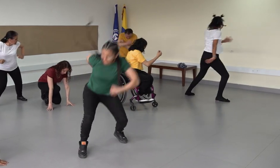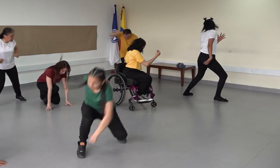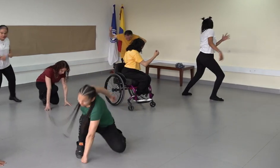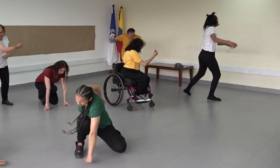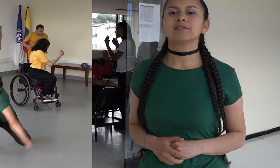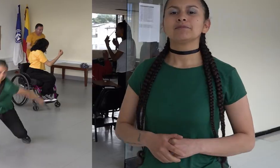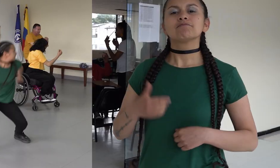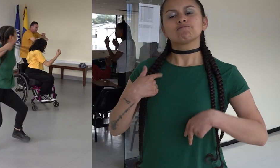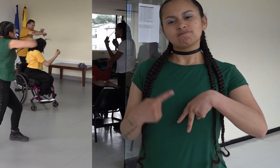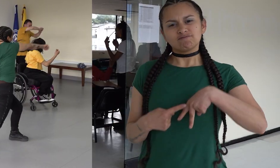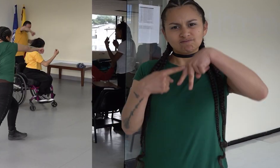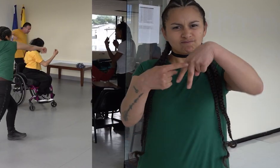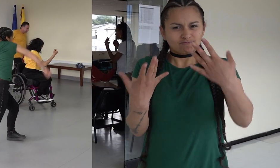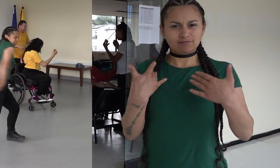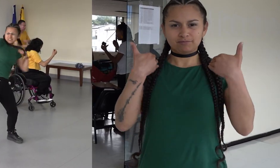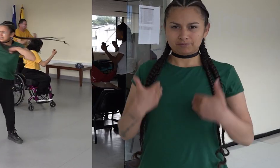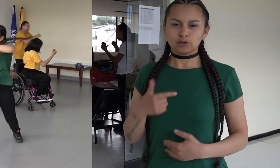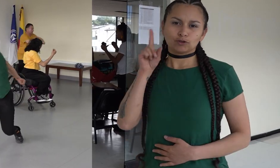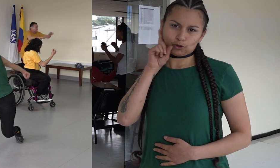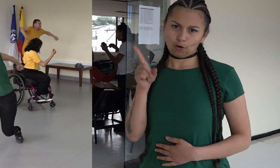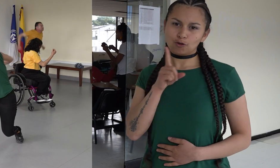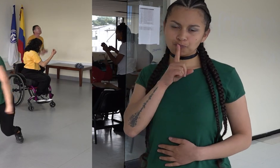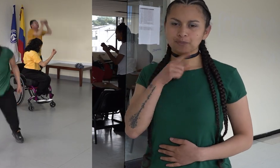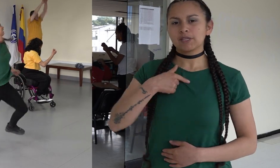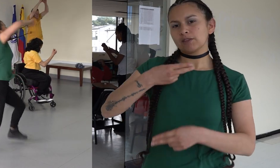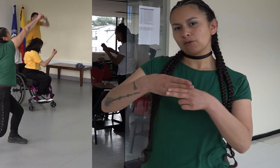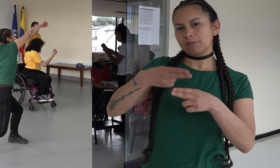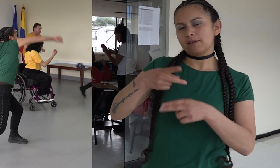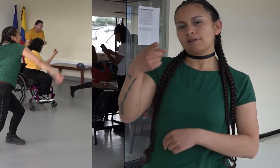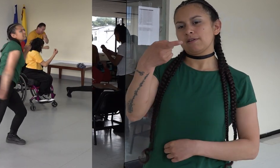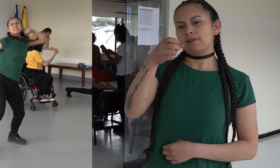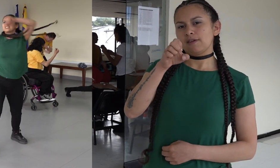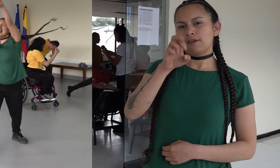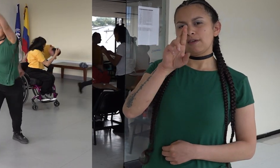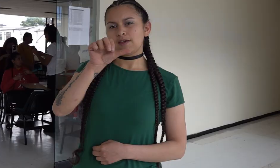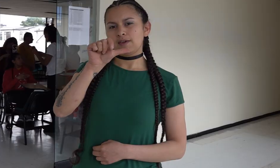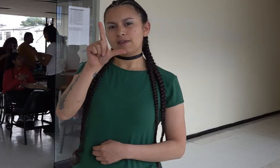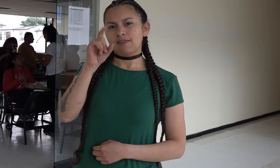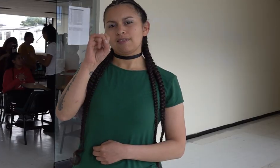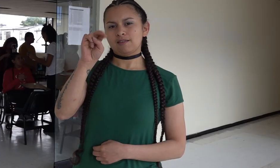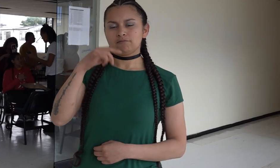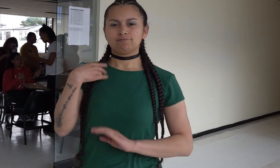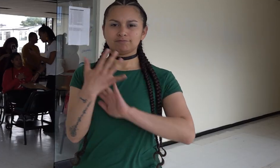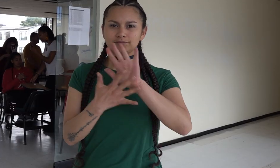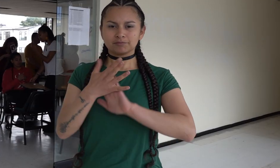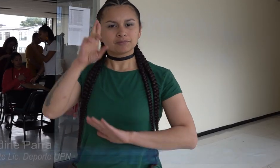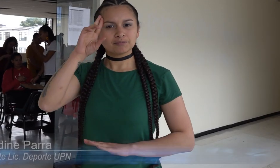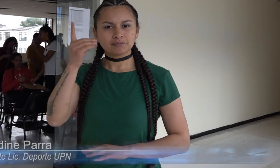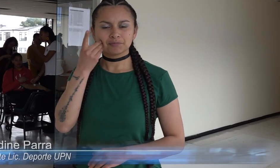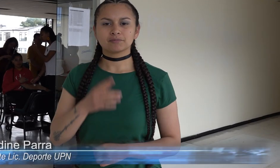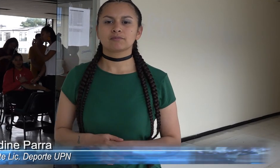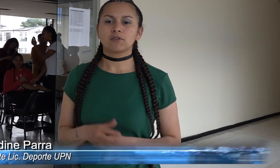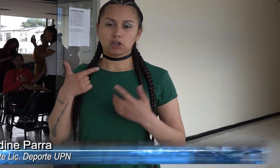Buenos días para todos, me presento, yo soy una persona sorda, mi nombre es Geraldine, esta es mi seña,